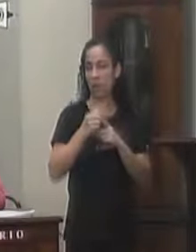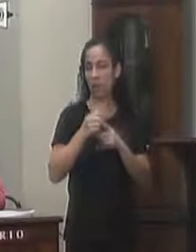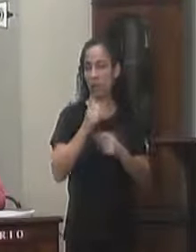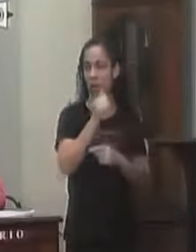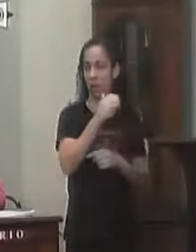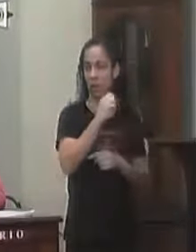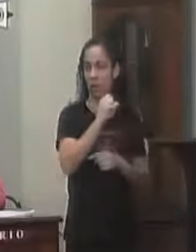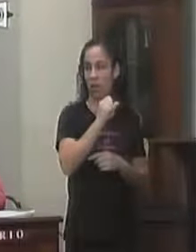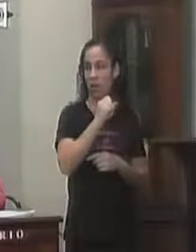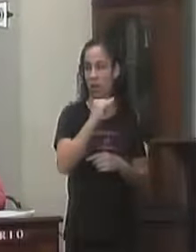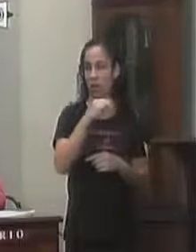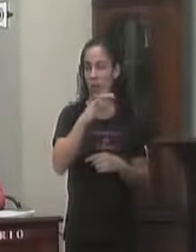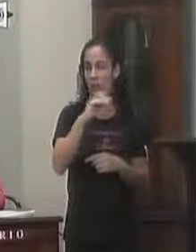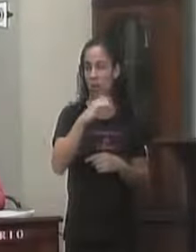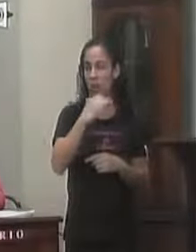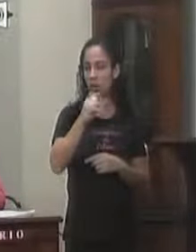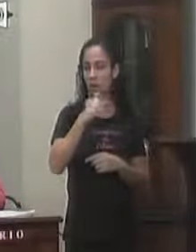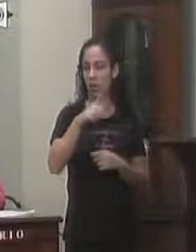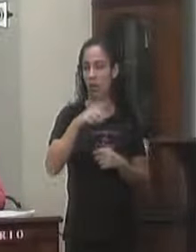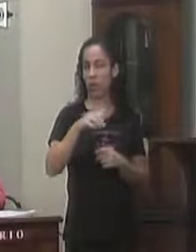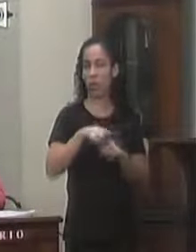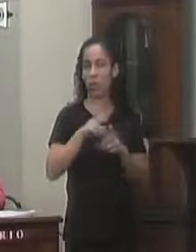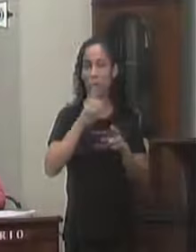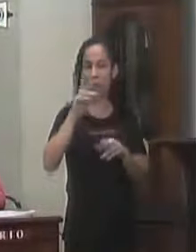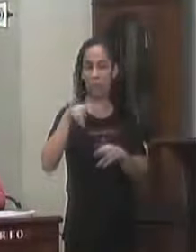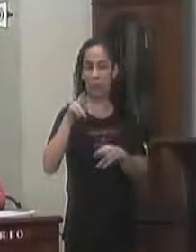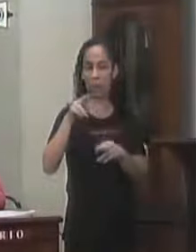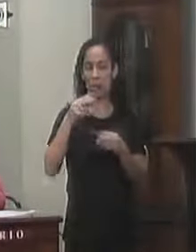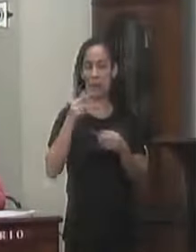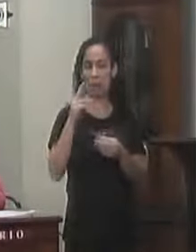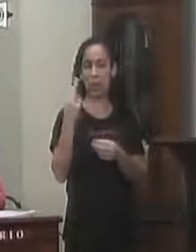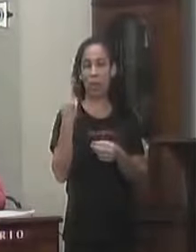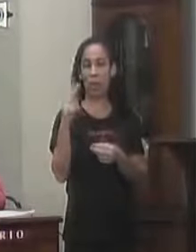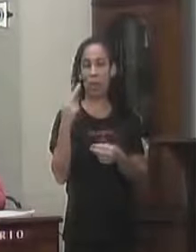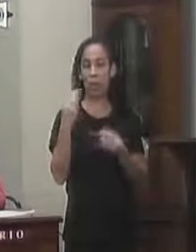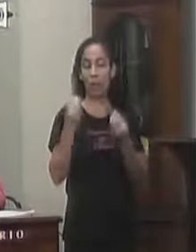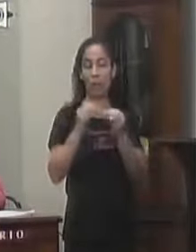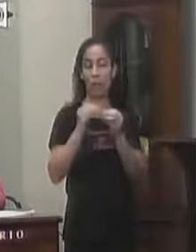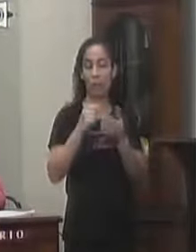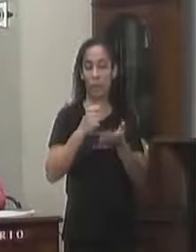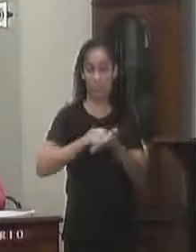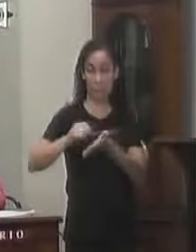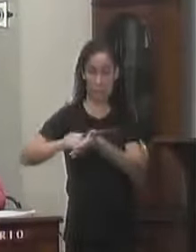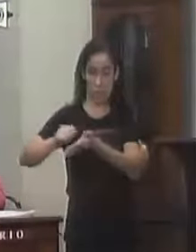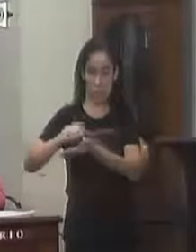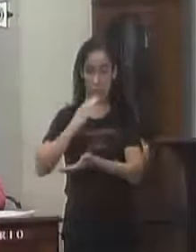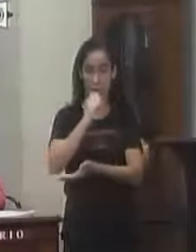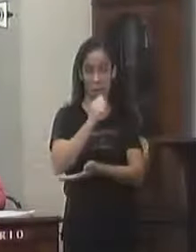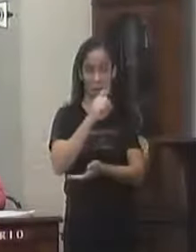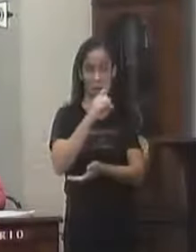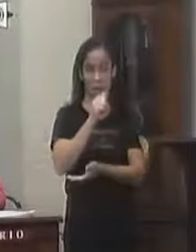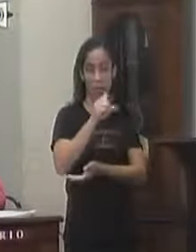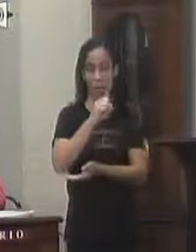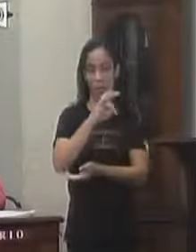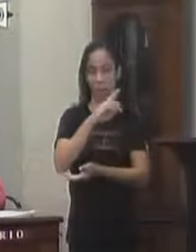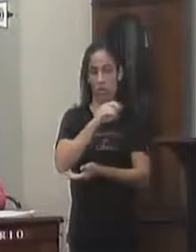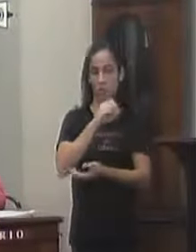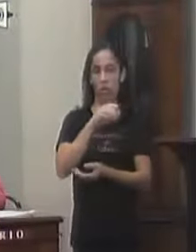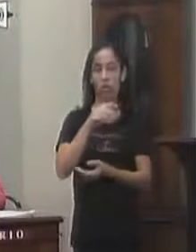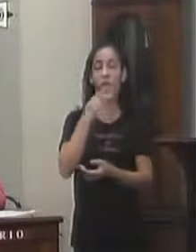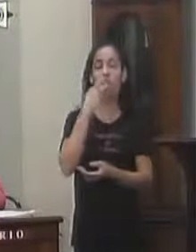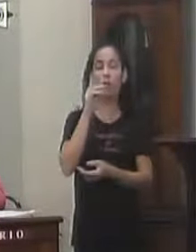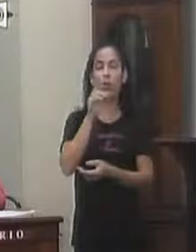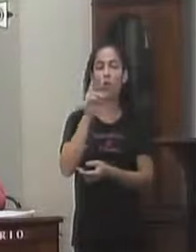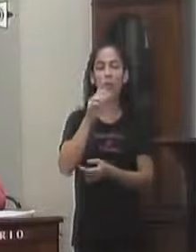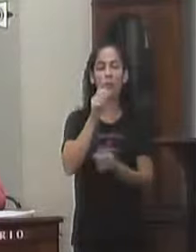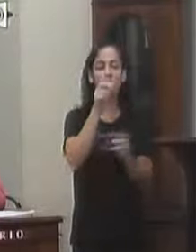Assistencial Desportivo E religioso Tal solicitação Busca em última análise A confecção De um cadastro municipal Nominando Cada uma das